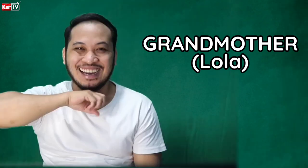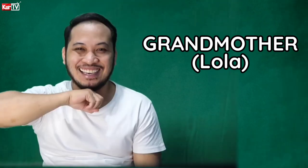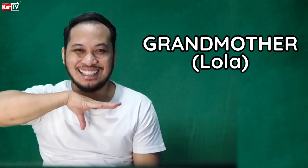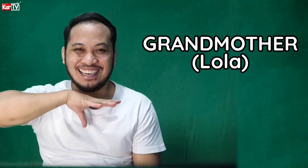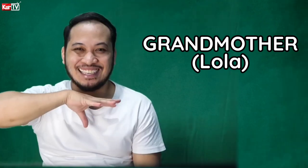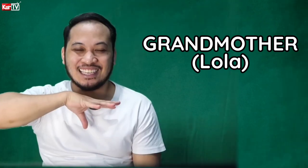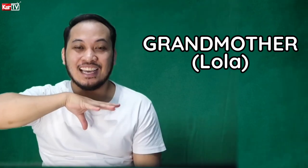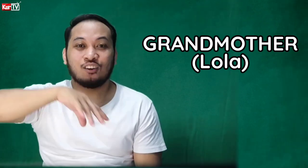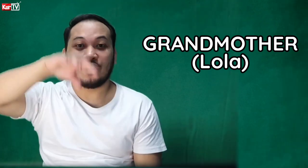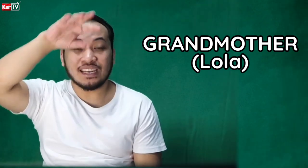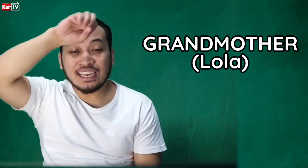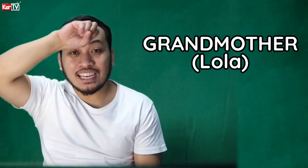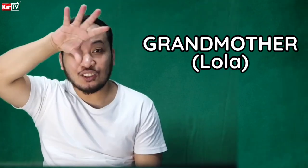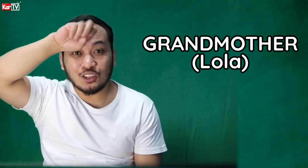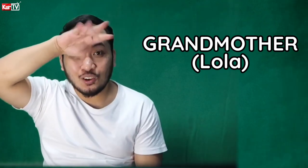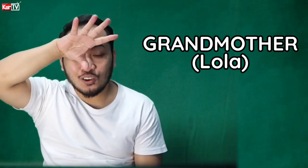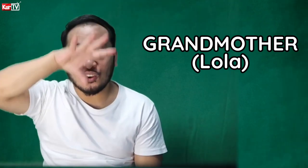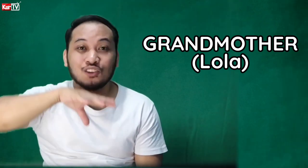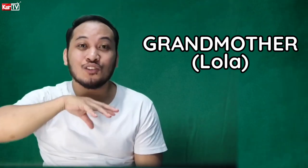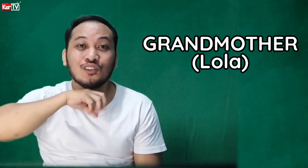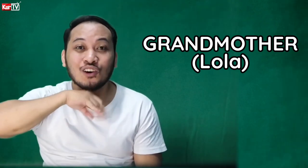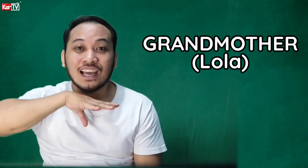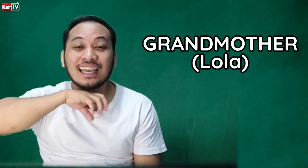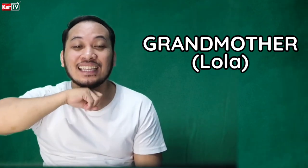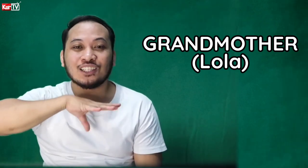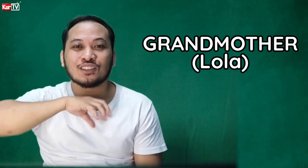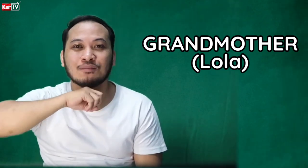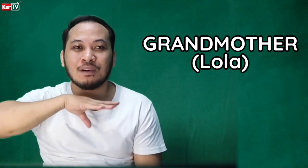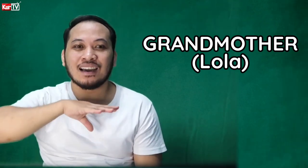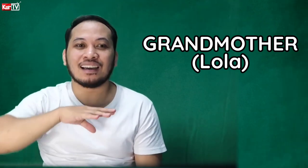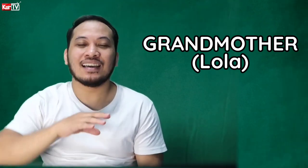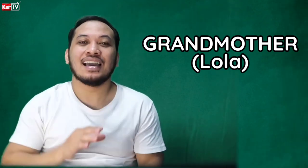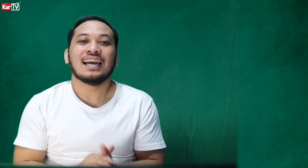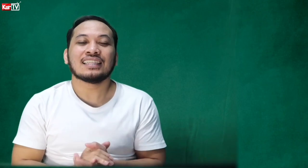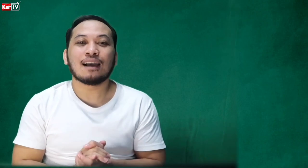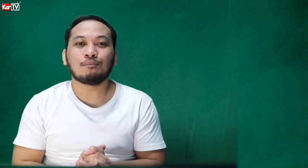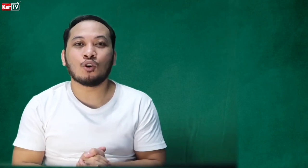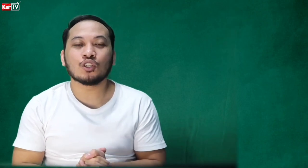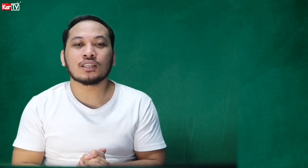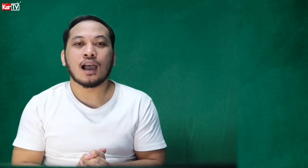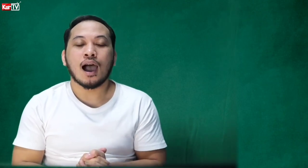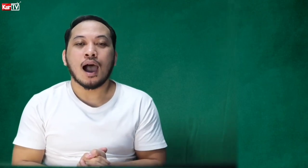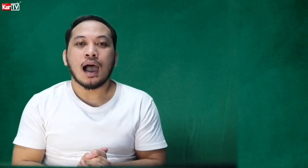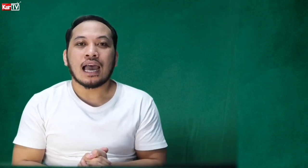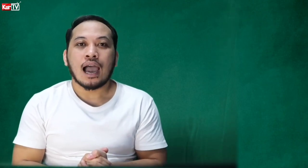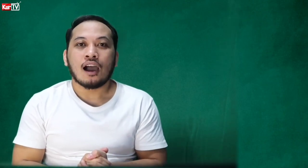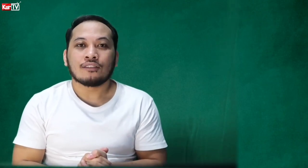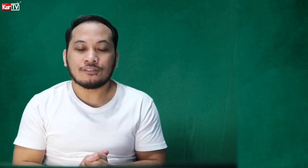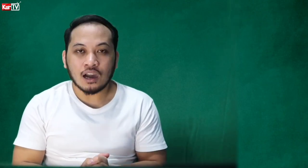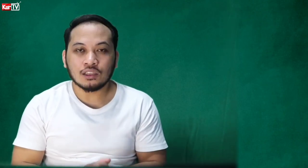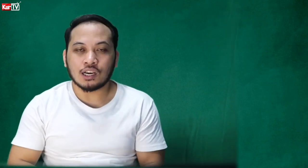Yes. Kung kanina nandito yung lolo, yung lola ay nandito sa baba. Tapos, father.